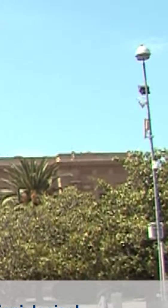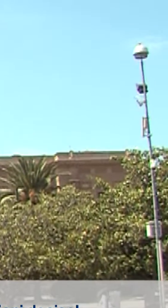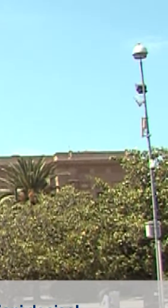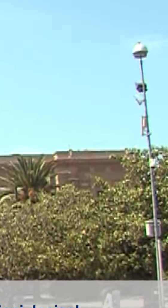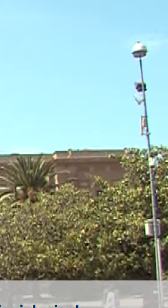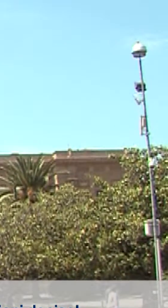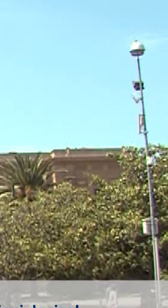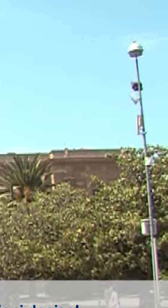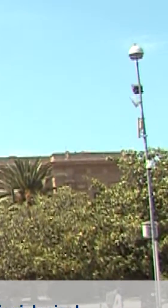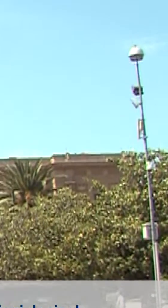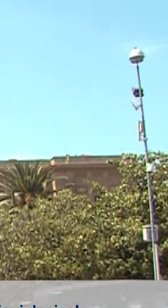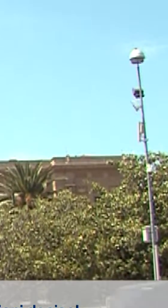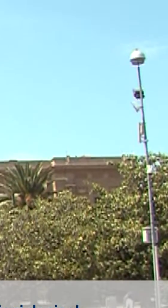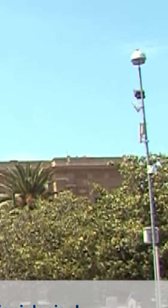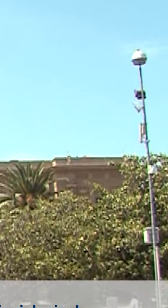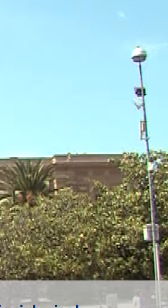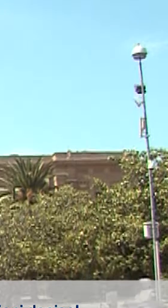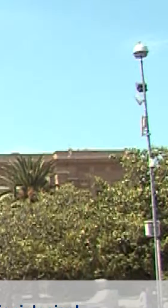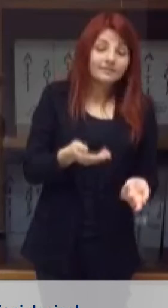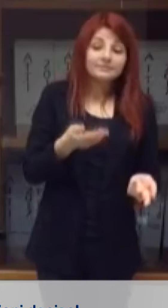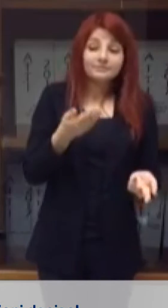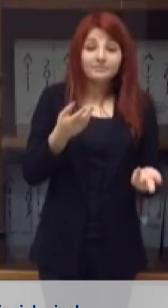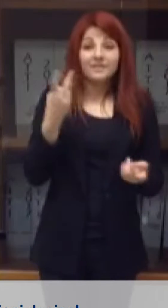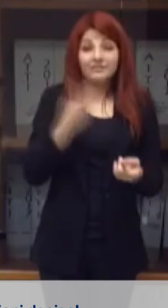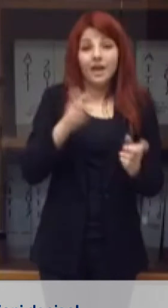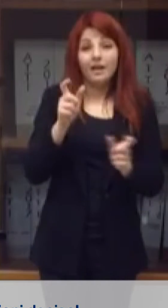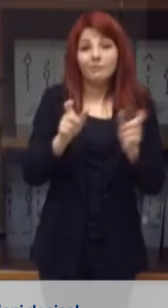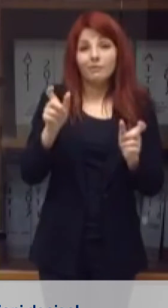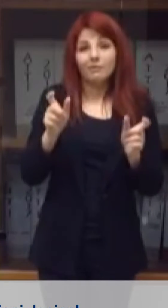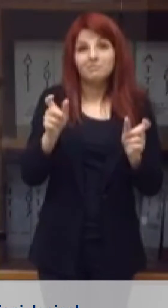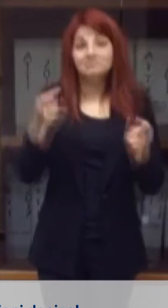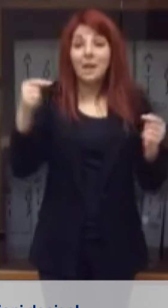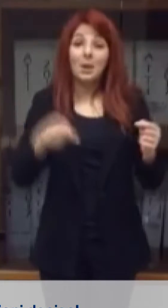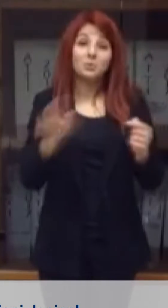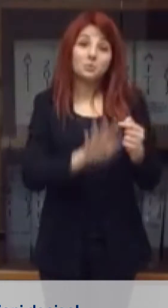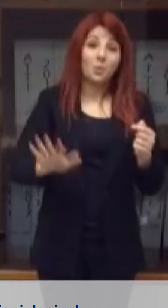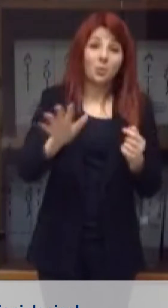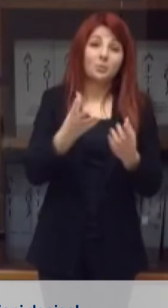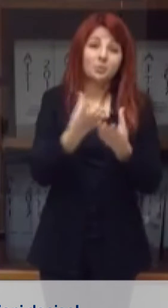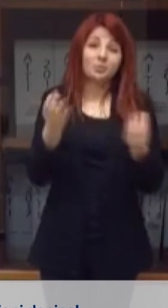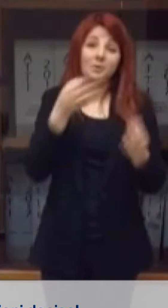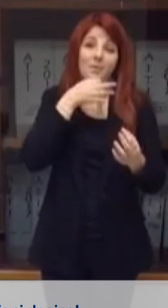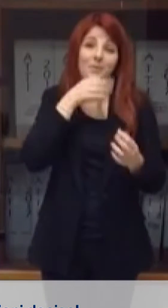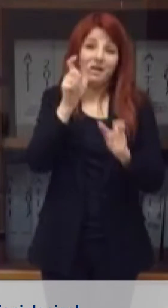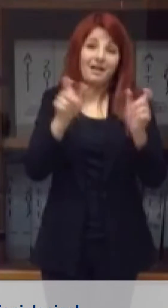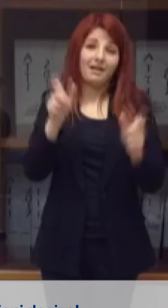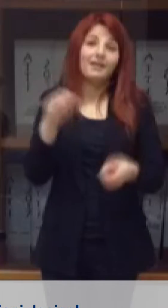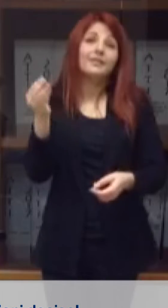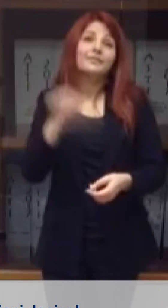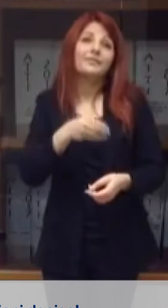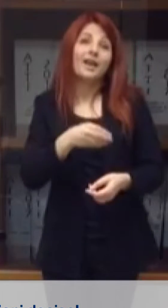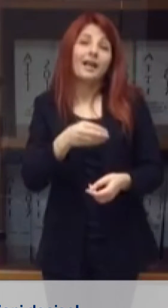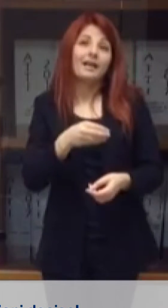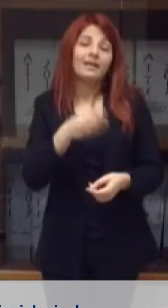Il sindaco ogni sera, tramite la sua pagina Facebook, rende conto ai cittadini degli aggiornamenti riguardanti il virus e anche di chi non